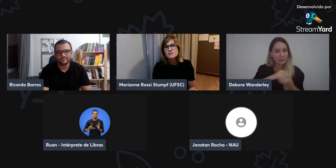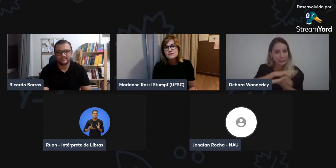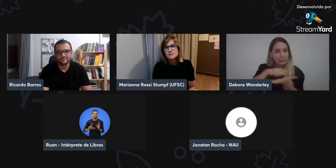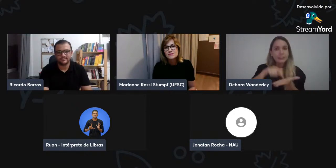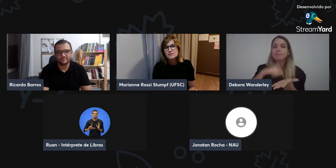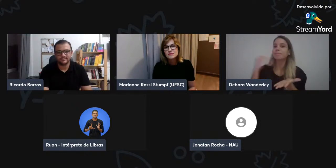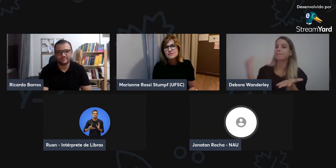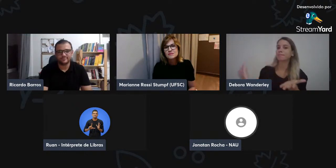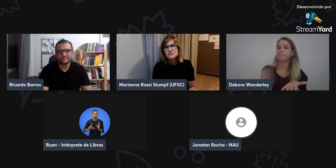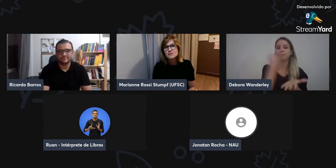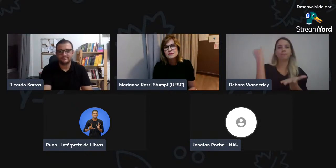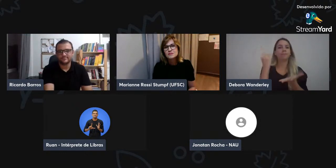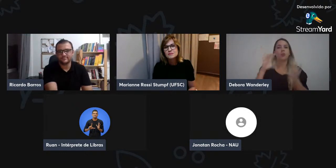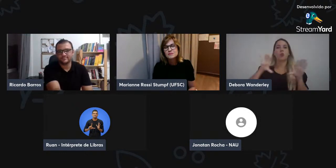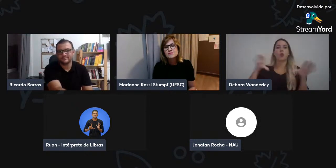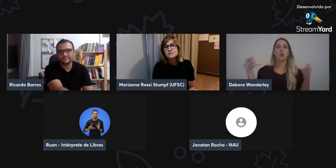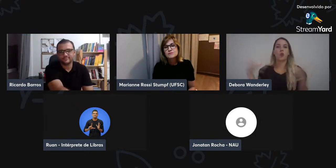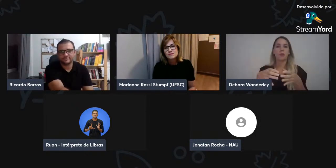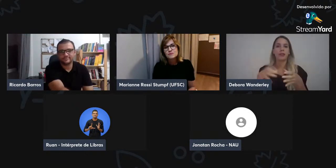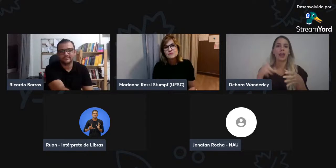E encontrei, né?